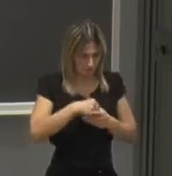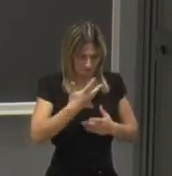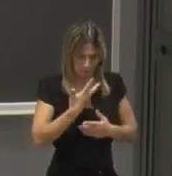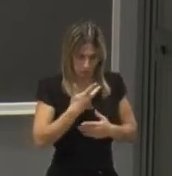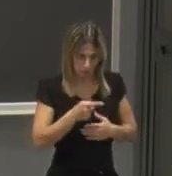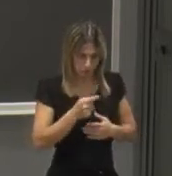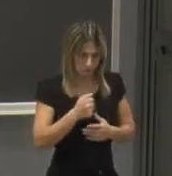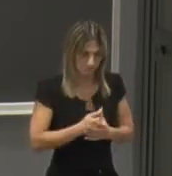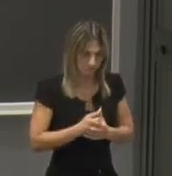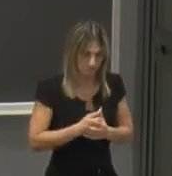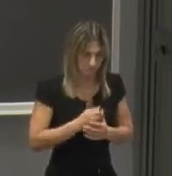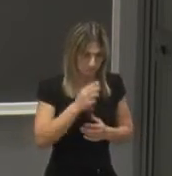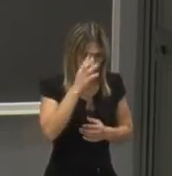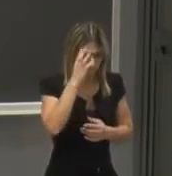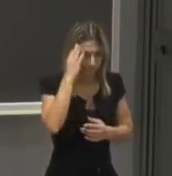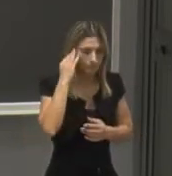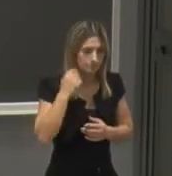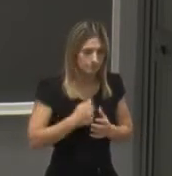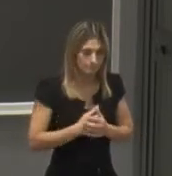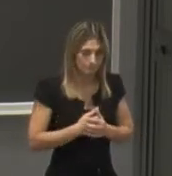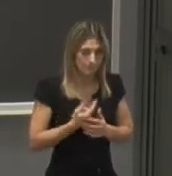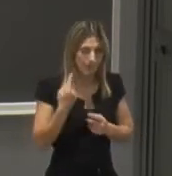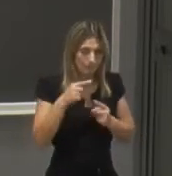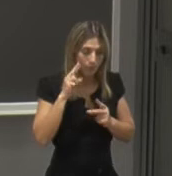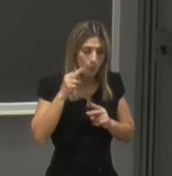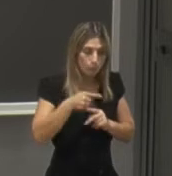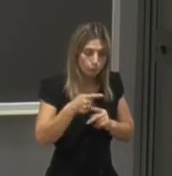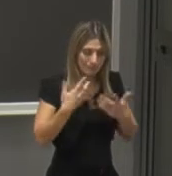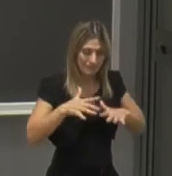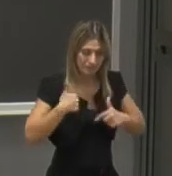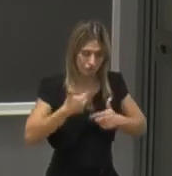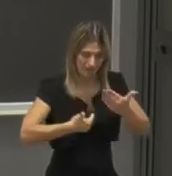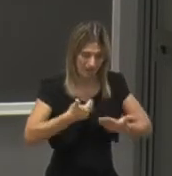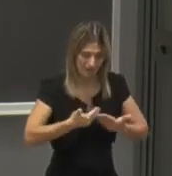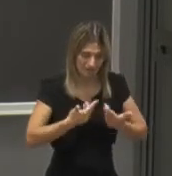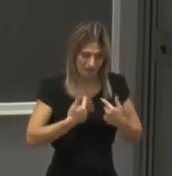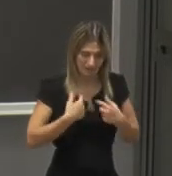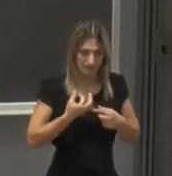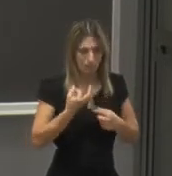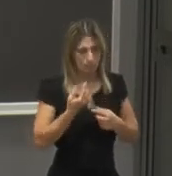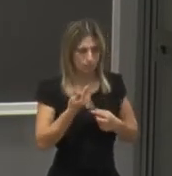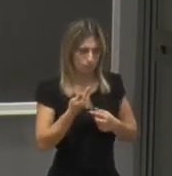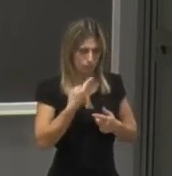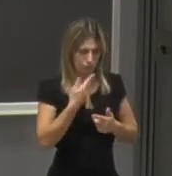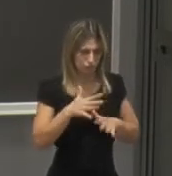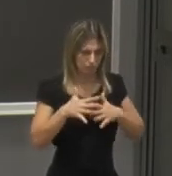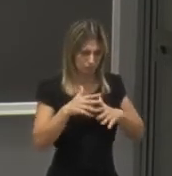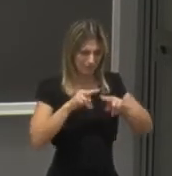per così dire all'avanguardia da questo punto di vista siamo un polo internazionale